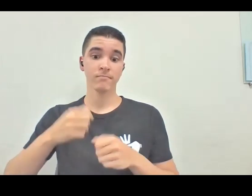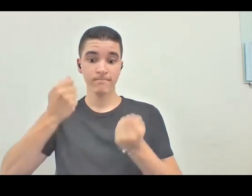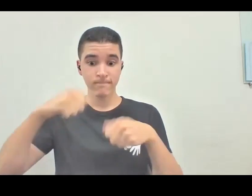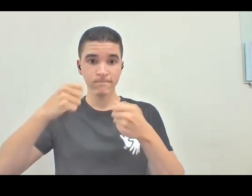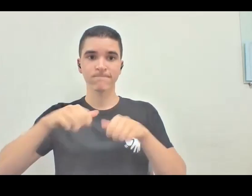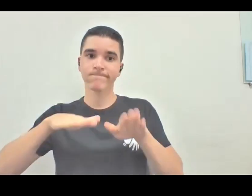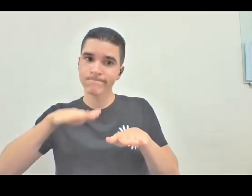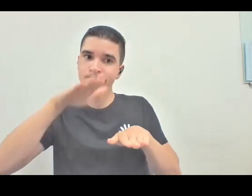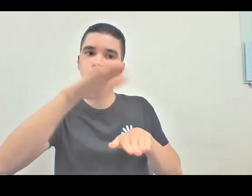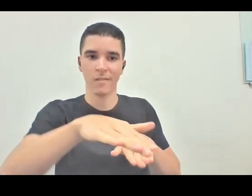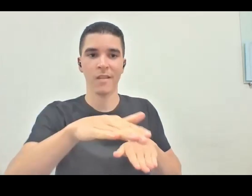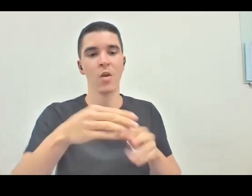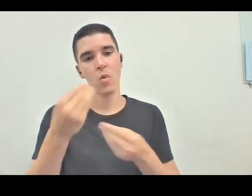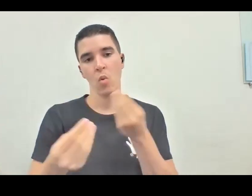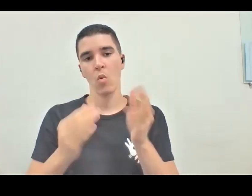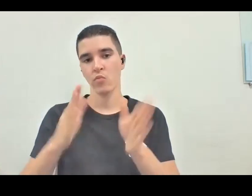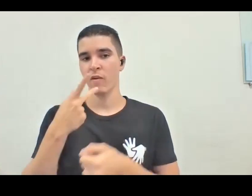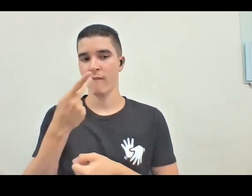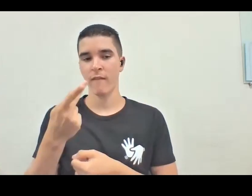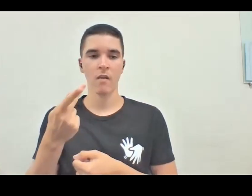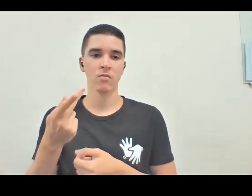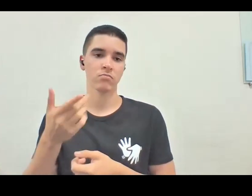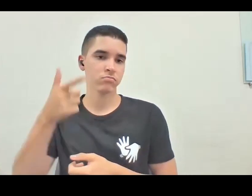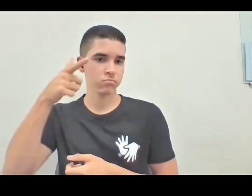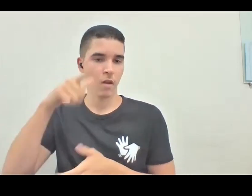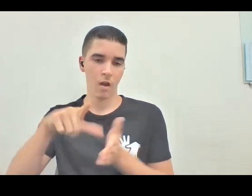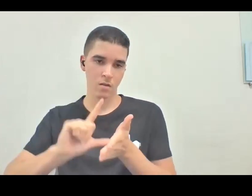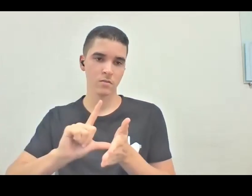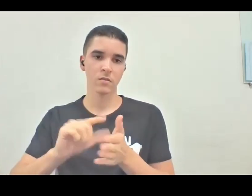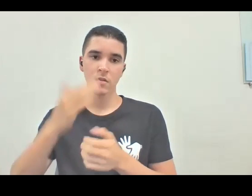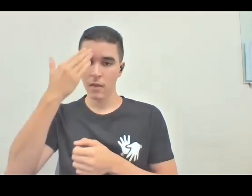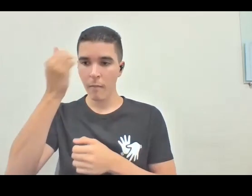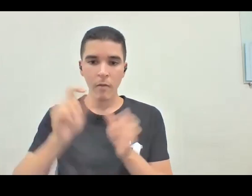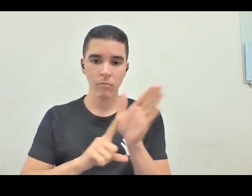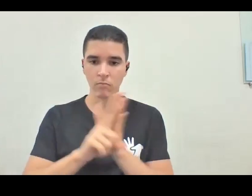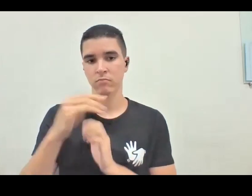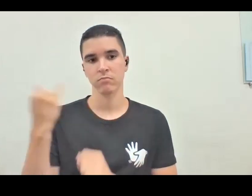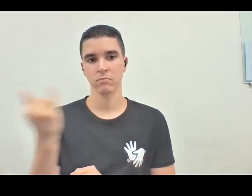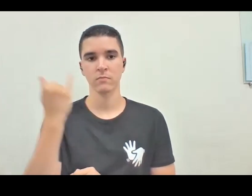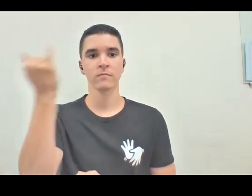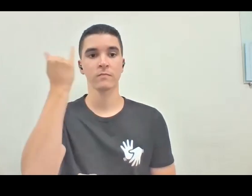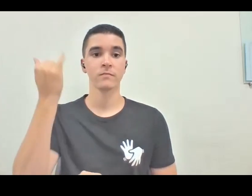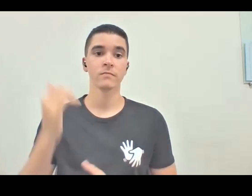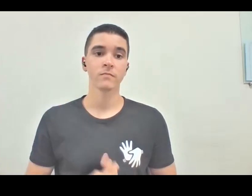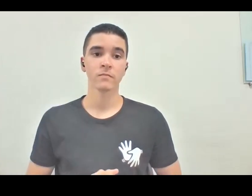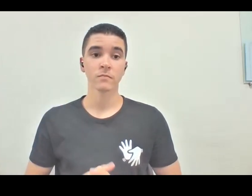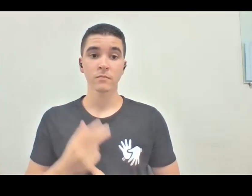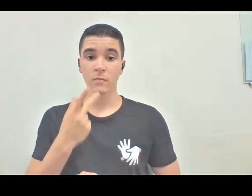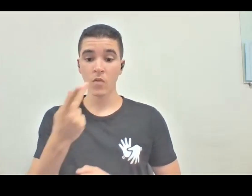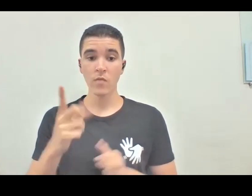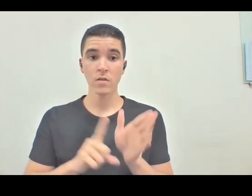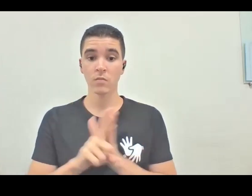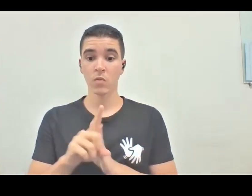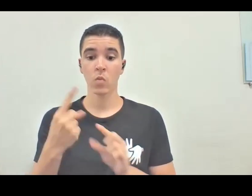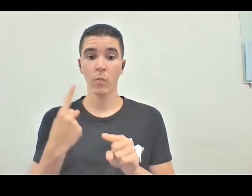foi dito algumas vezes aqui, né, perguntar, saber perguntar, e eu tô falando da pergunta porque foi o que eu,